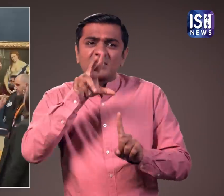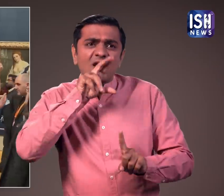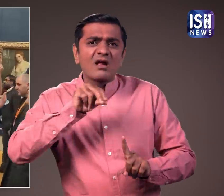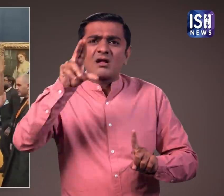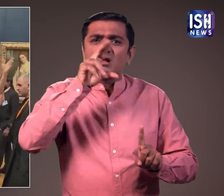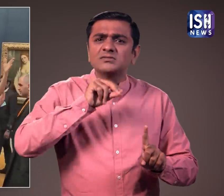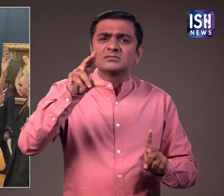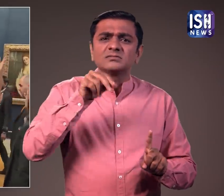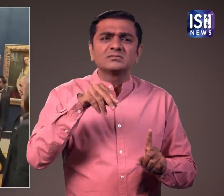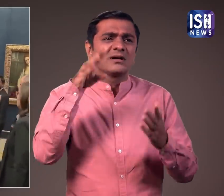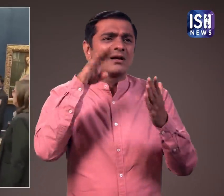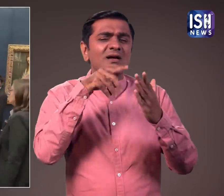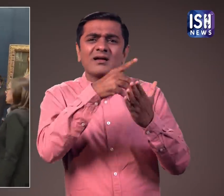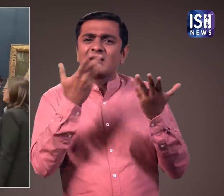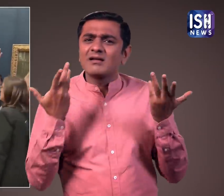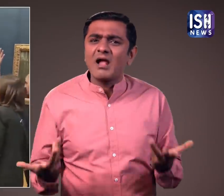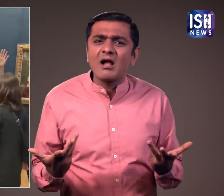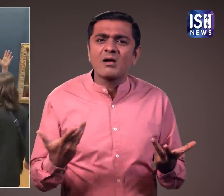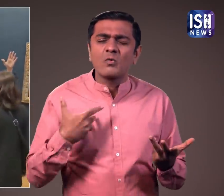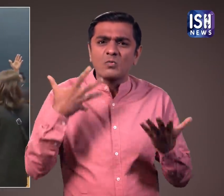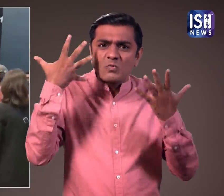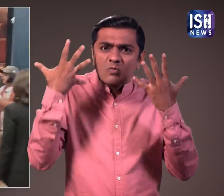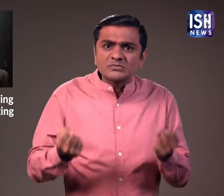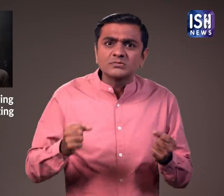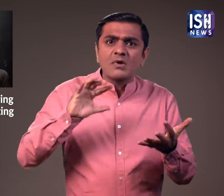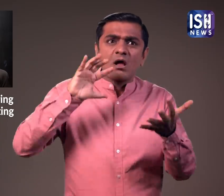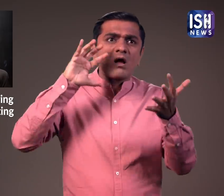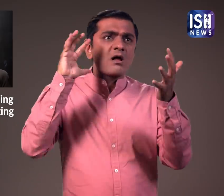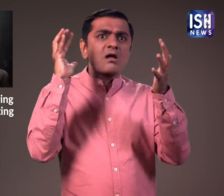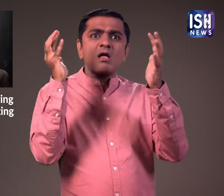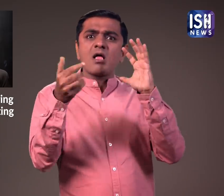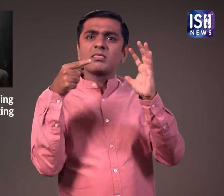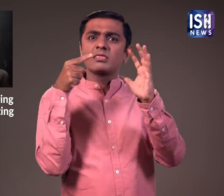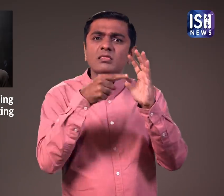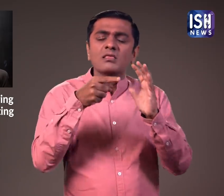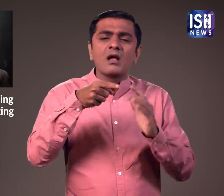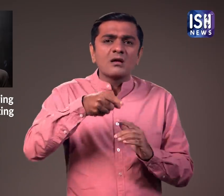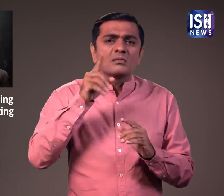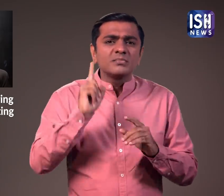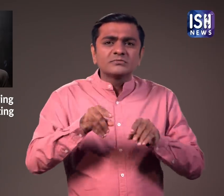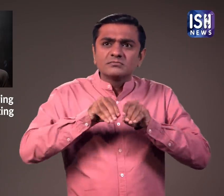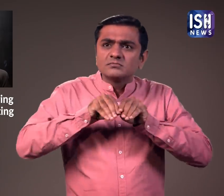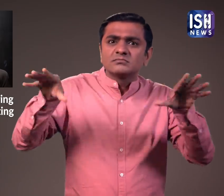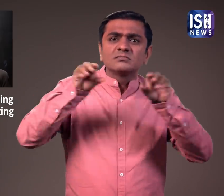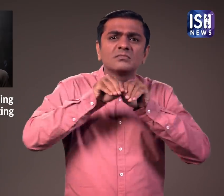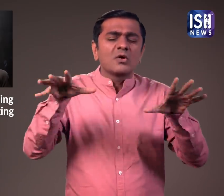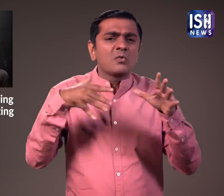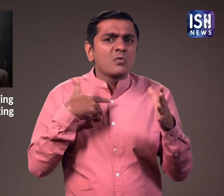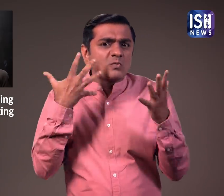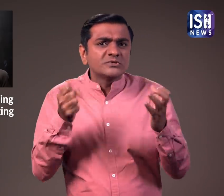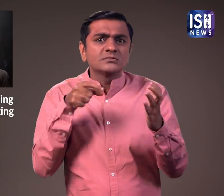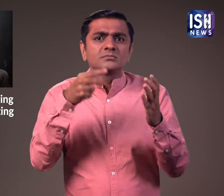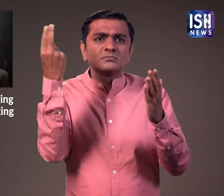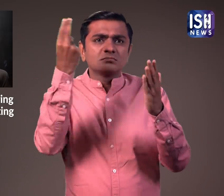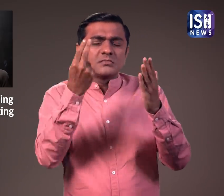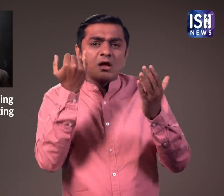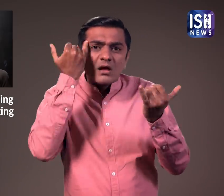इस पेंटिंग के बजाए मैं चाहता हूं कि कलाकार ग्रह को बचाने के लिए विचार करे।